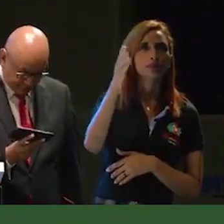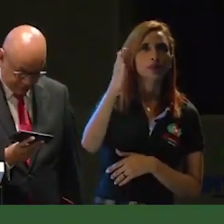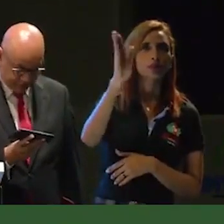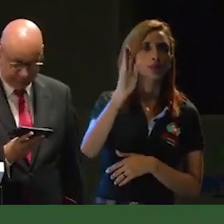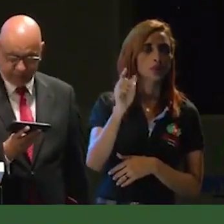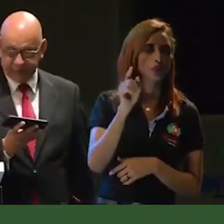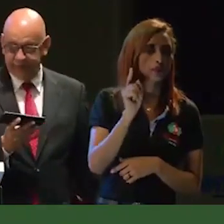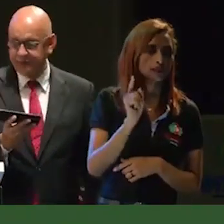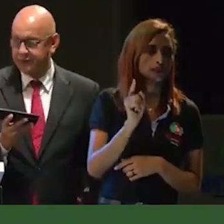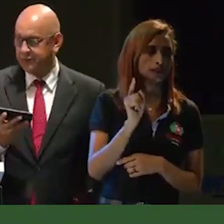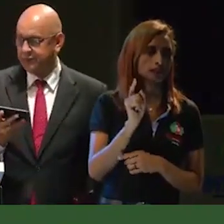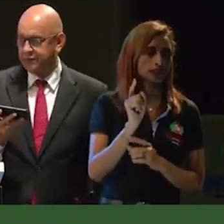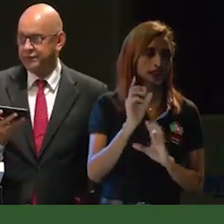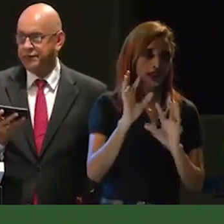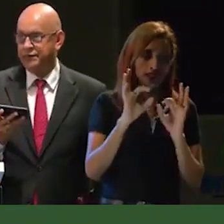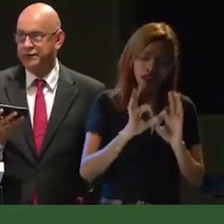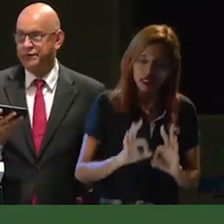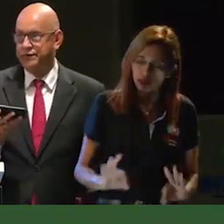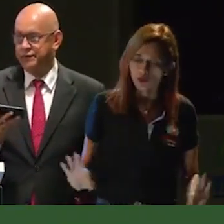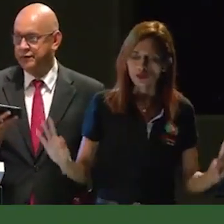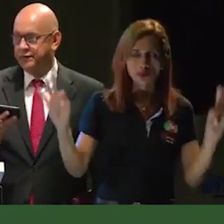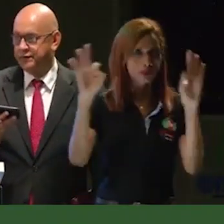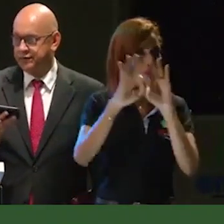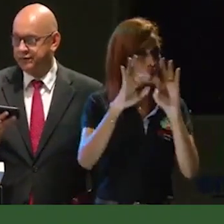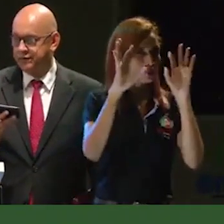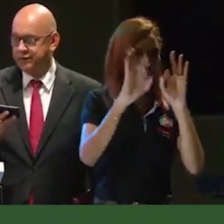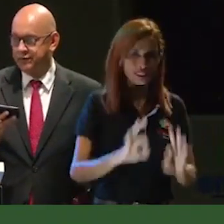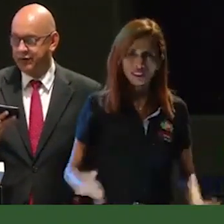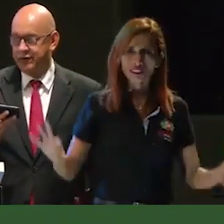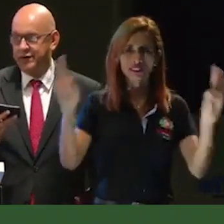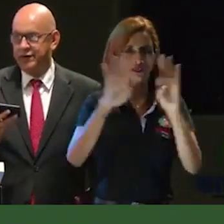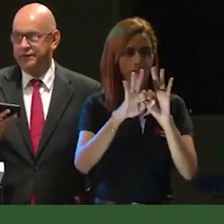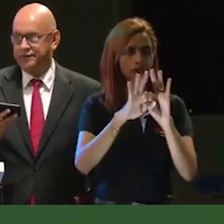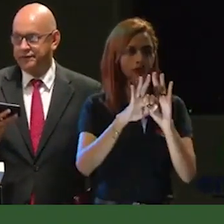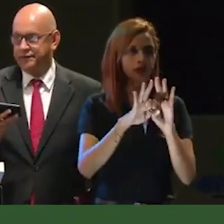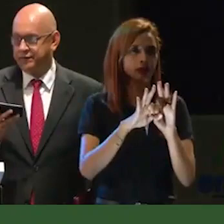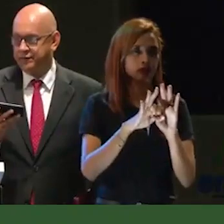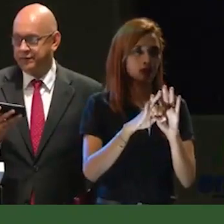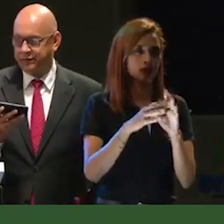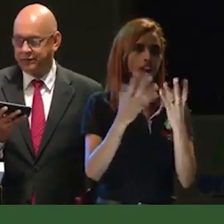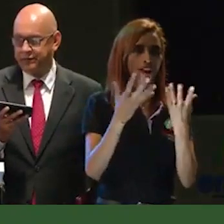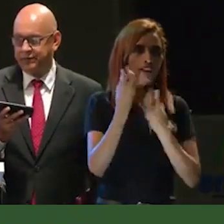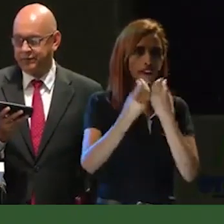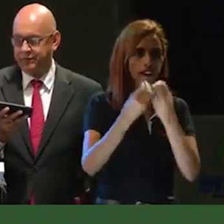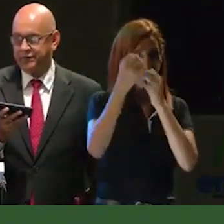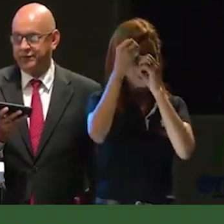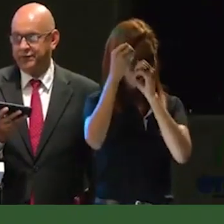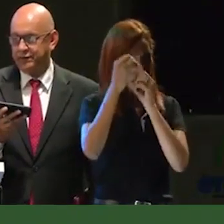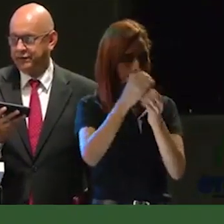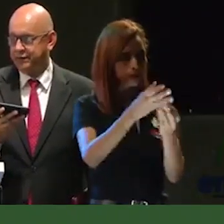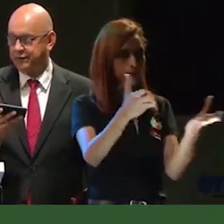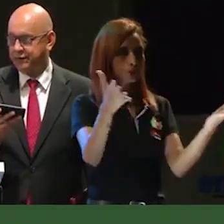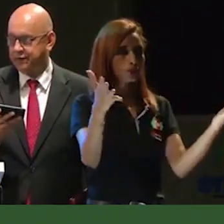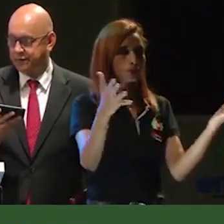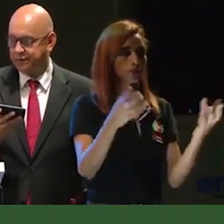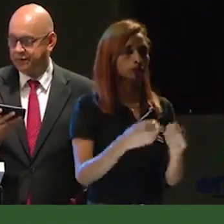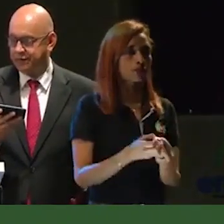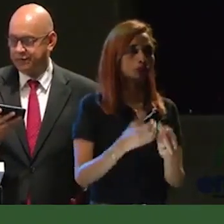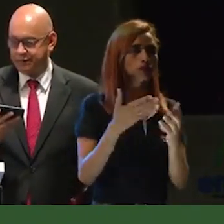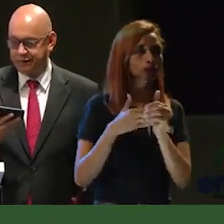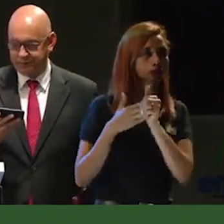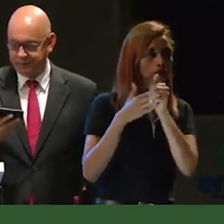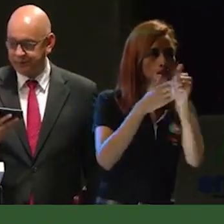parte espiritual tan importante, tan fundamental, que nos ilumina a cada día, nos